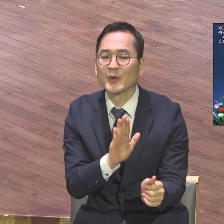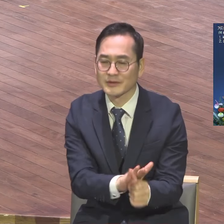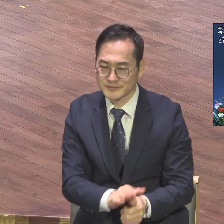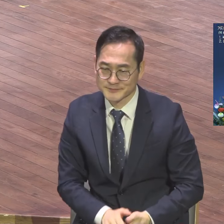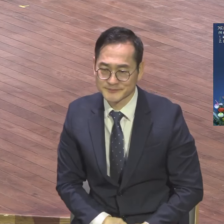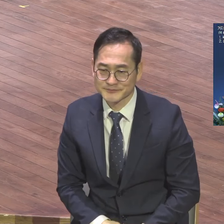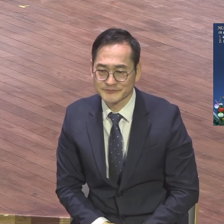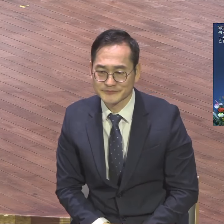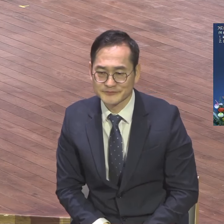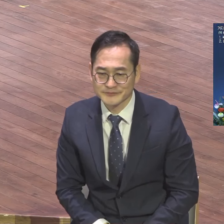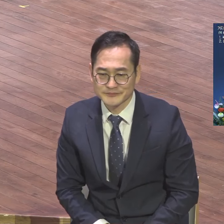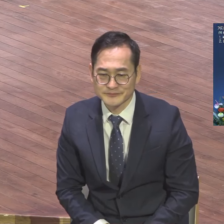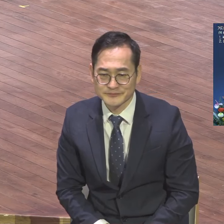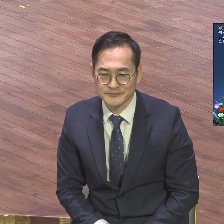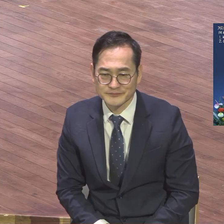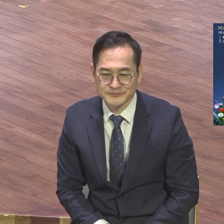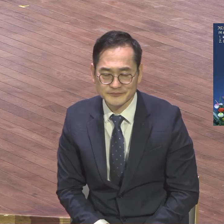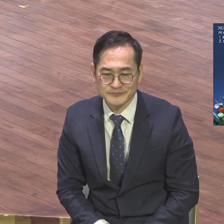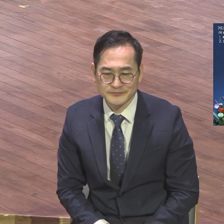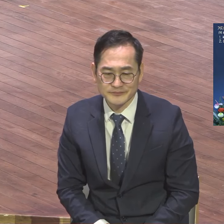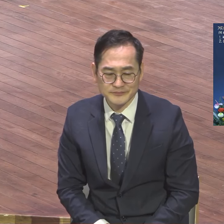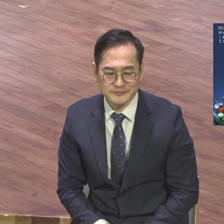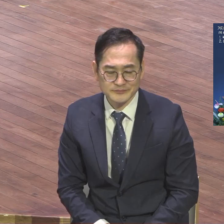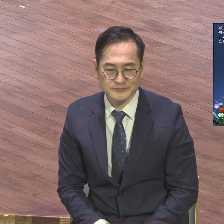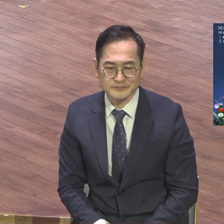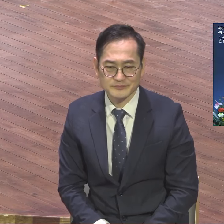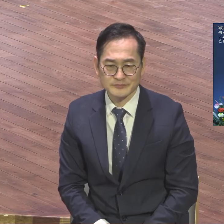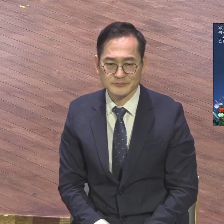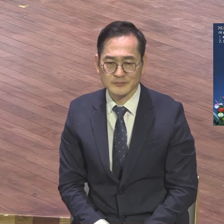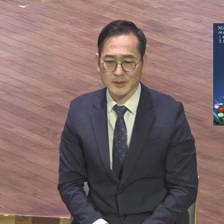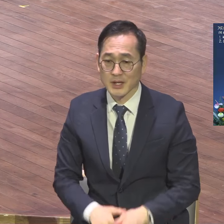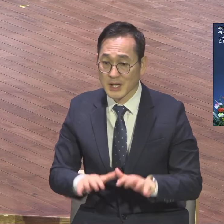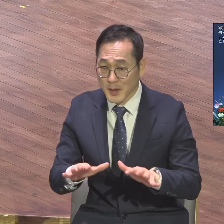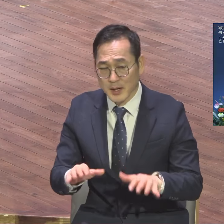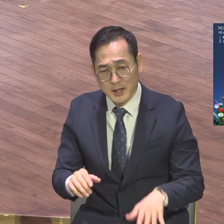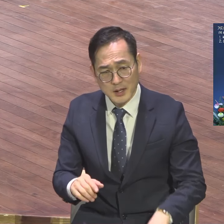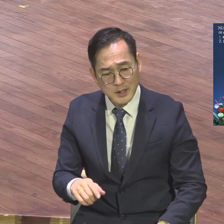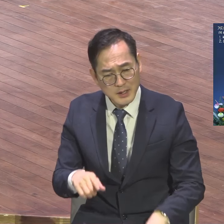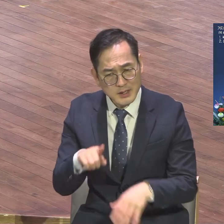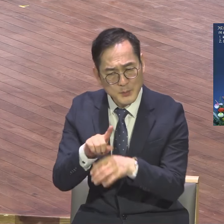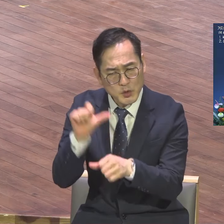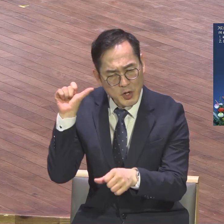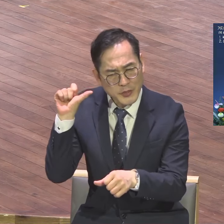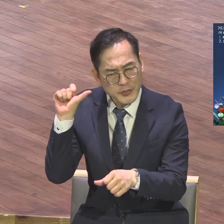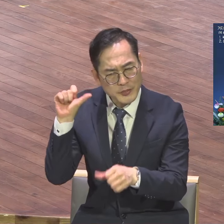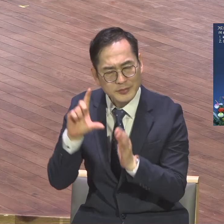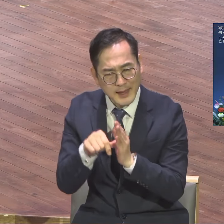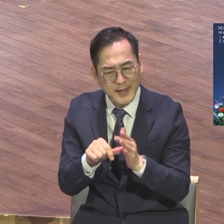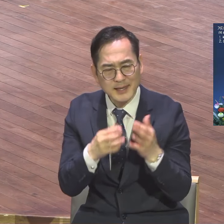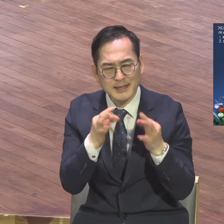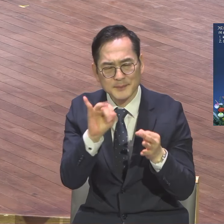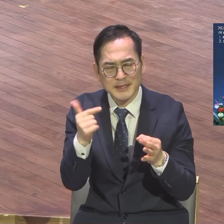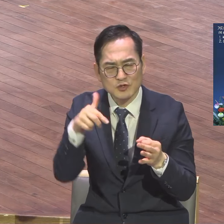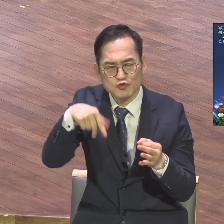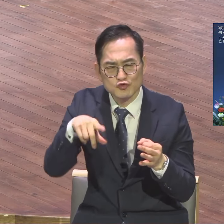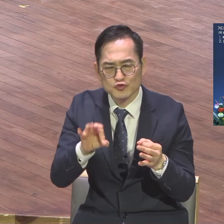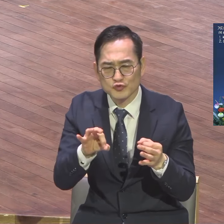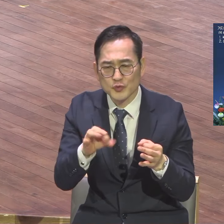이번 주에 제가 우연히 김인중 목사님의 간정 15년 전에 새롭게 하소서에 나왔던 걸 15년 전에 한 간정을